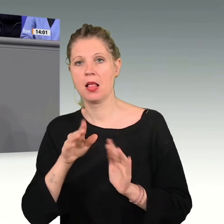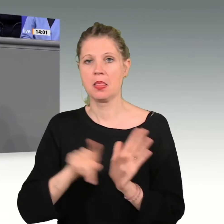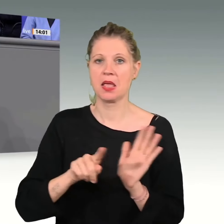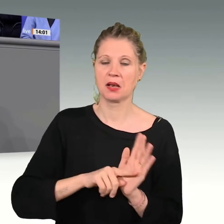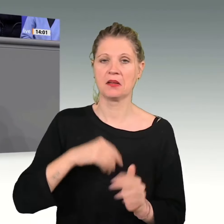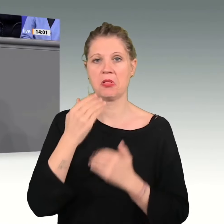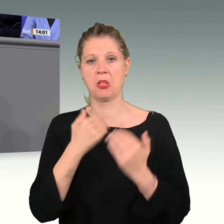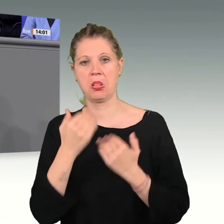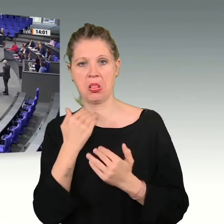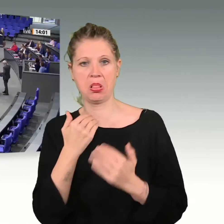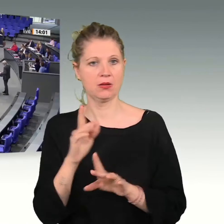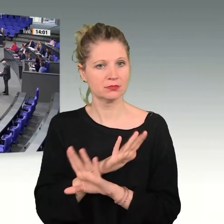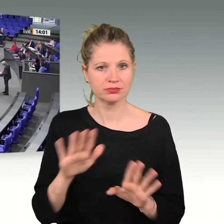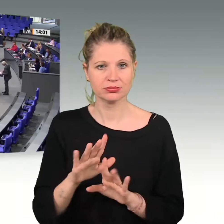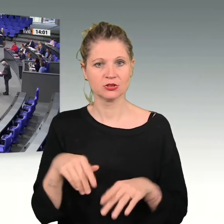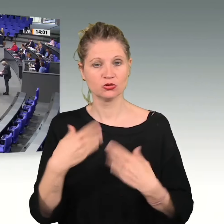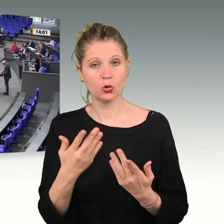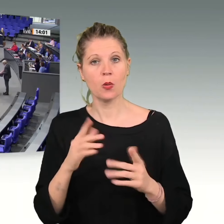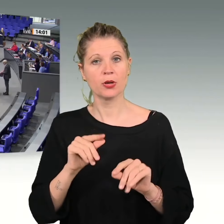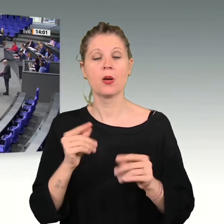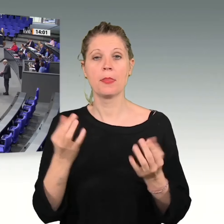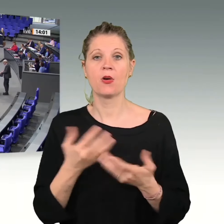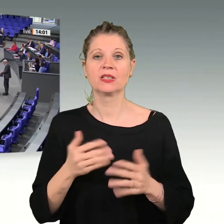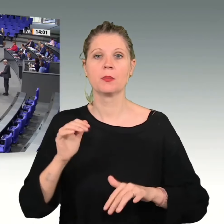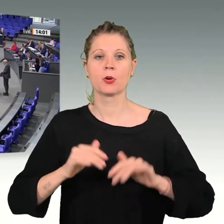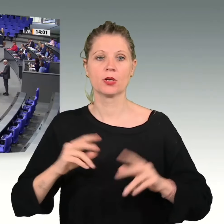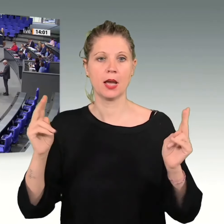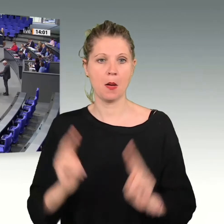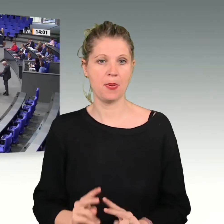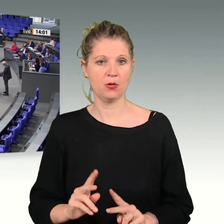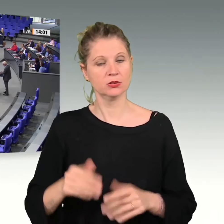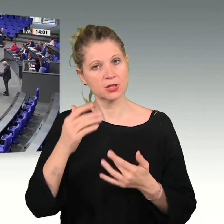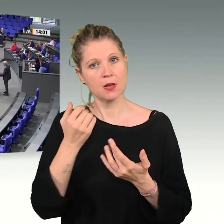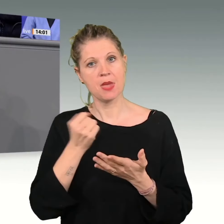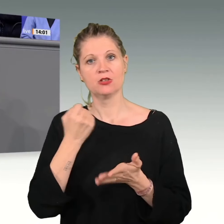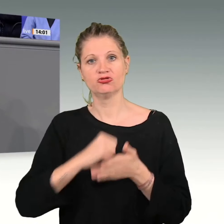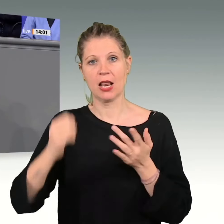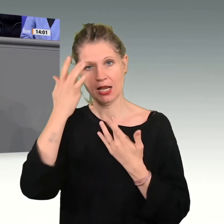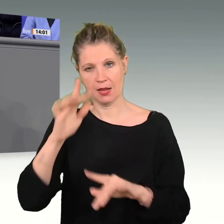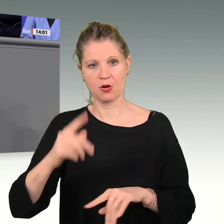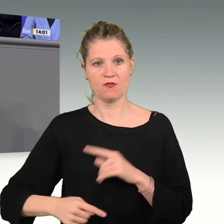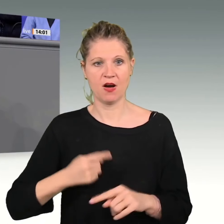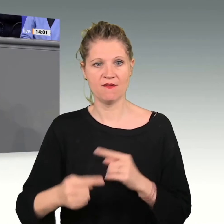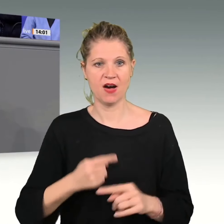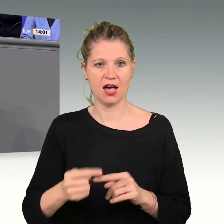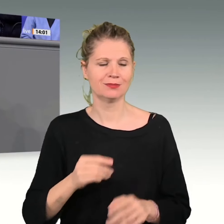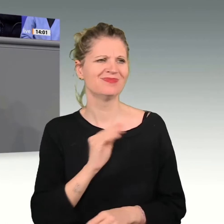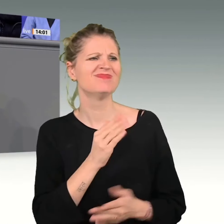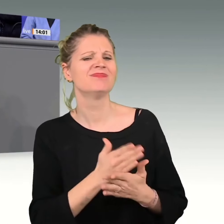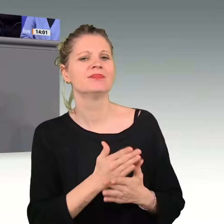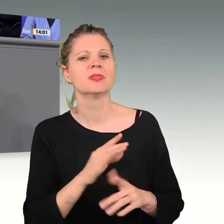Infrastruktur. Der Arbeitgeberpräsident Nordrhein-Westfalen-Amt Kirchhoff hat kürzlich gewarnt, die AfD ist eine Gefahr für unsere wirtschaftliche